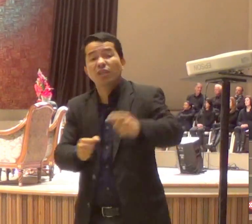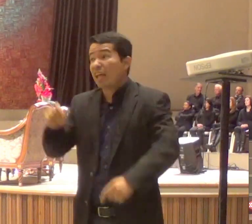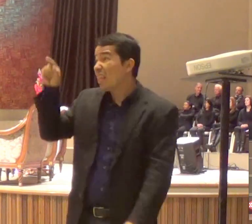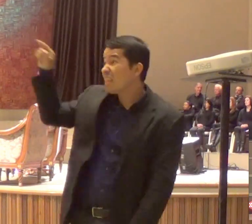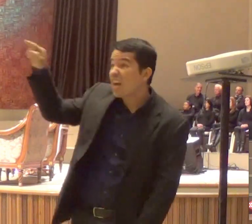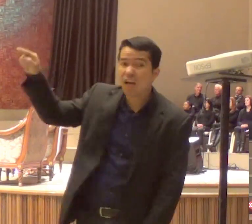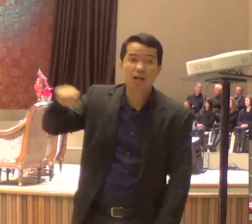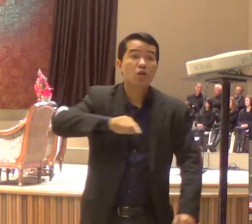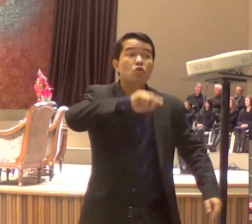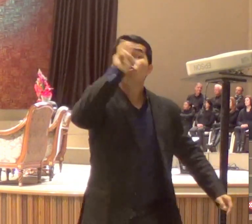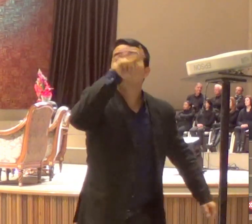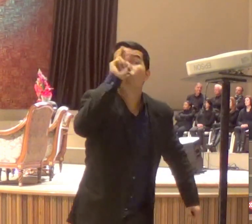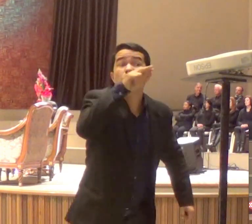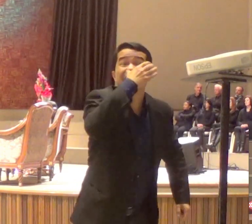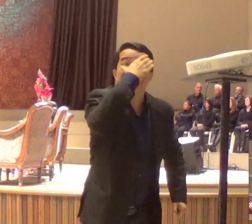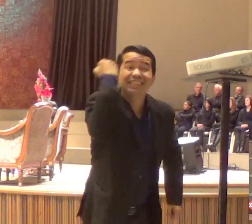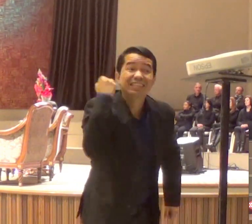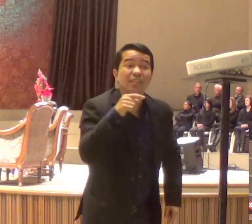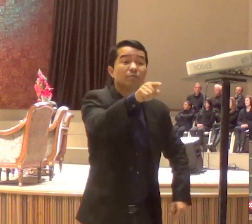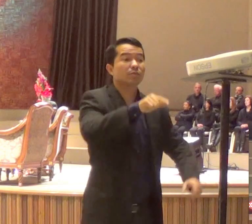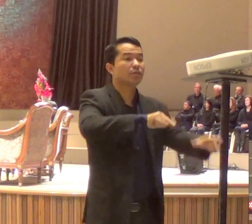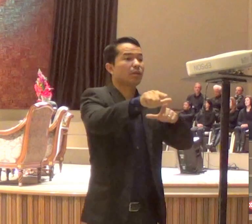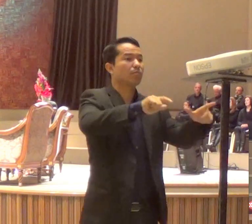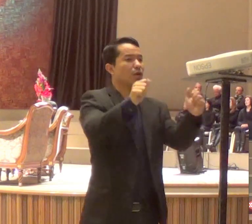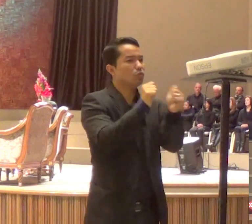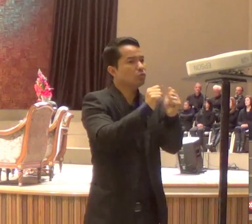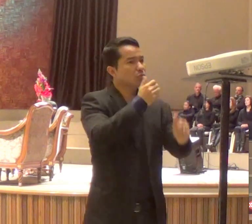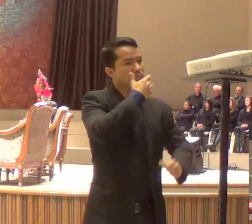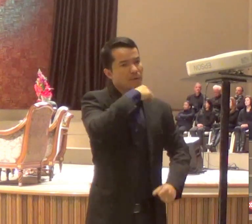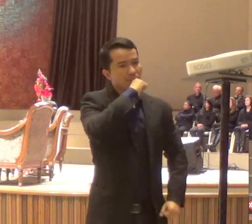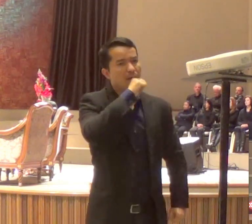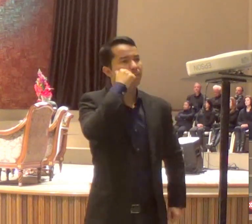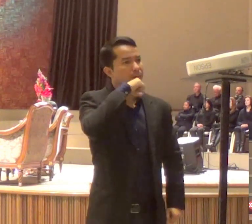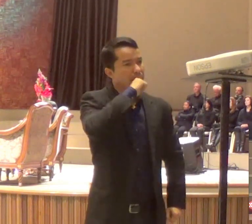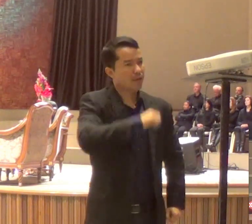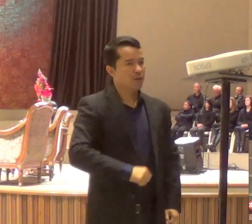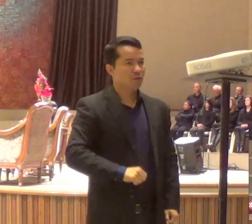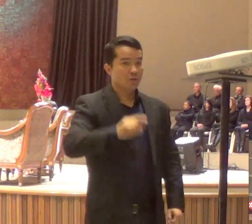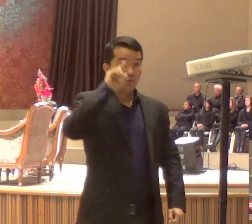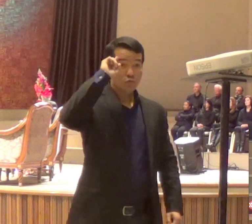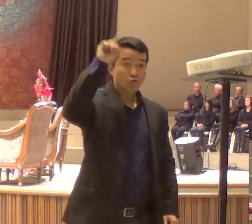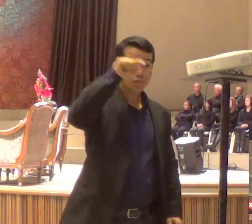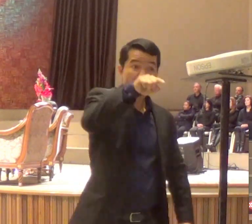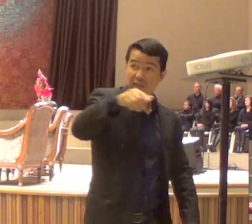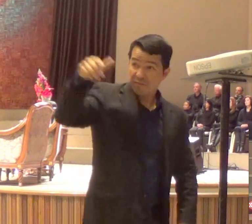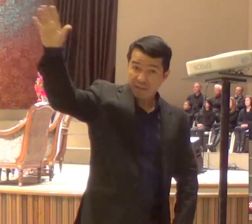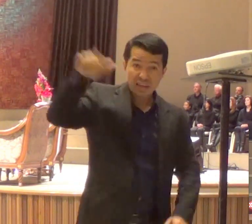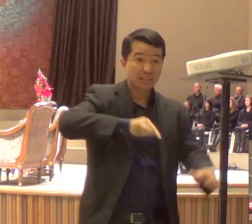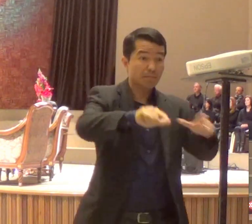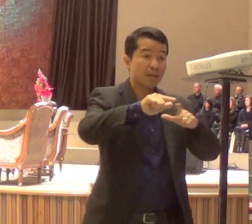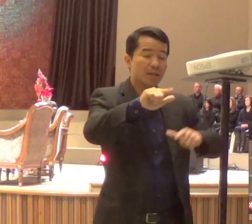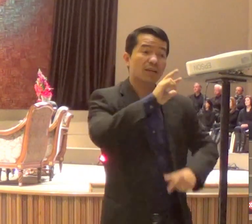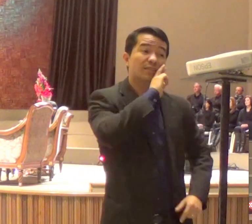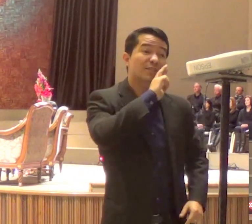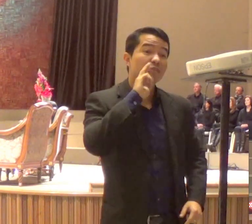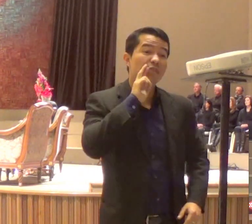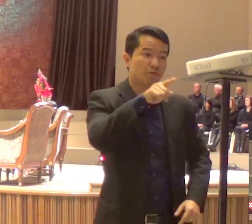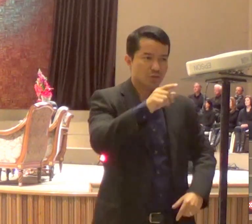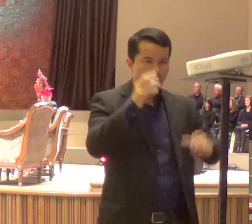esquecer, o dia que ele trabalhou no estacionamento, o dia que você for para a cantina, bota lá a toca, aquela toca é horrível, fala a